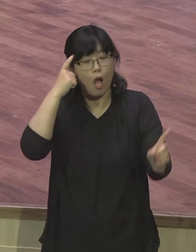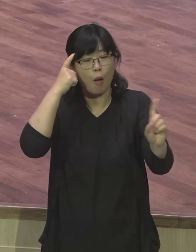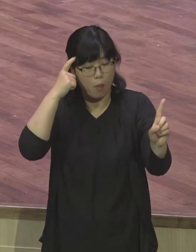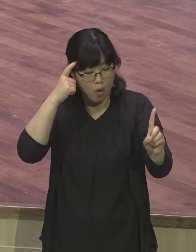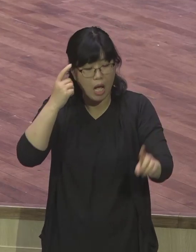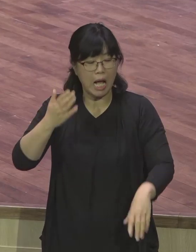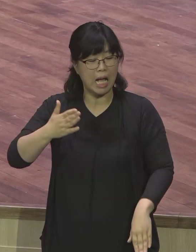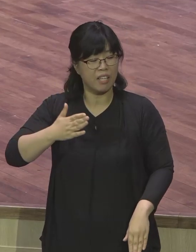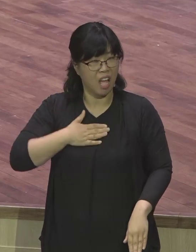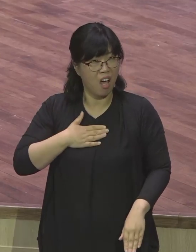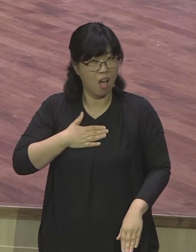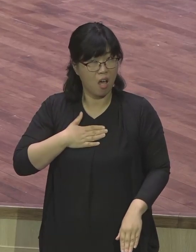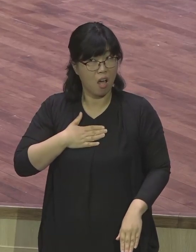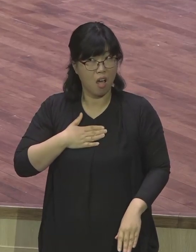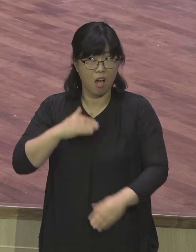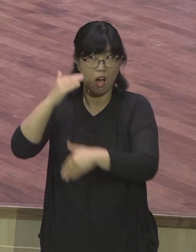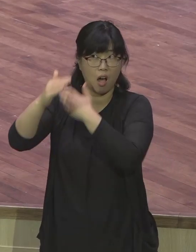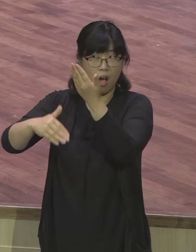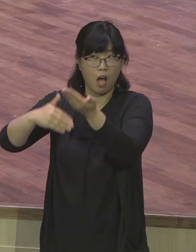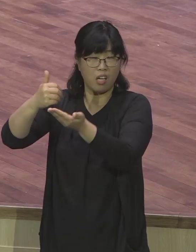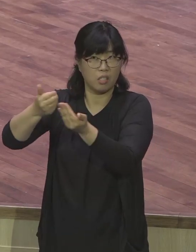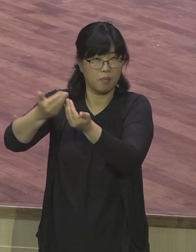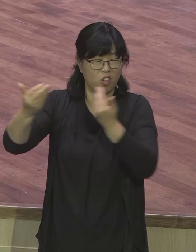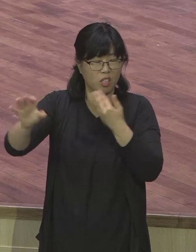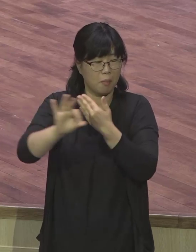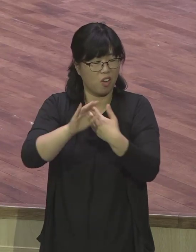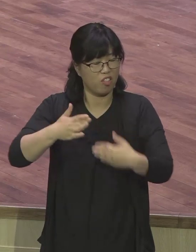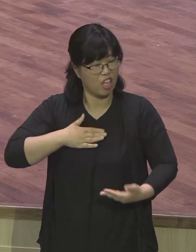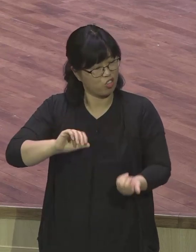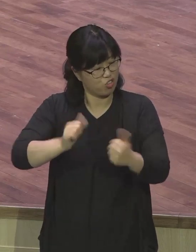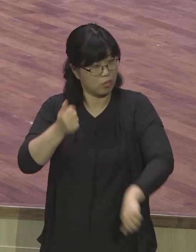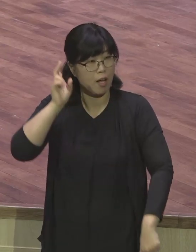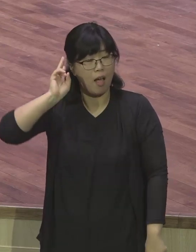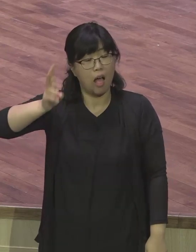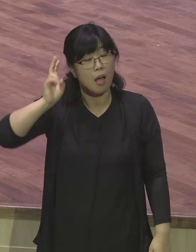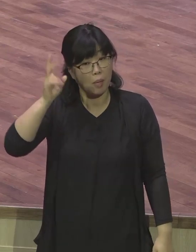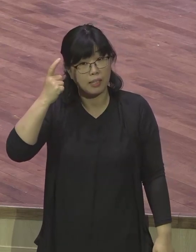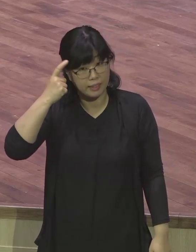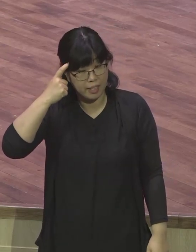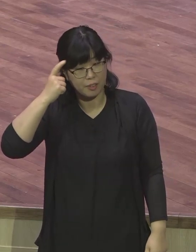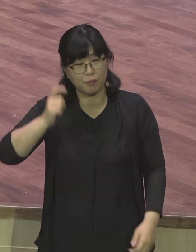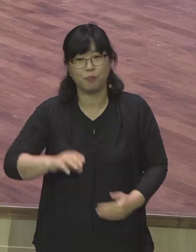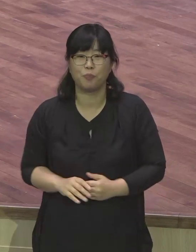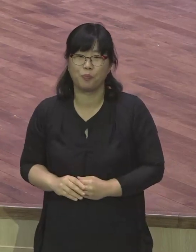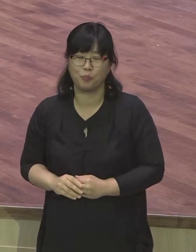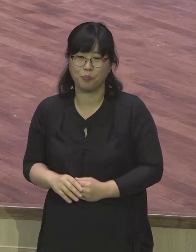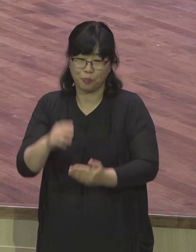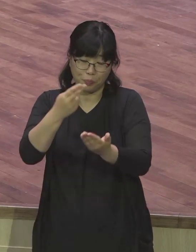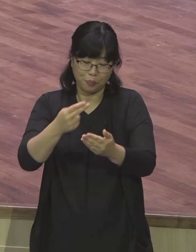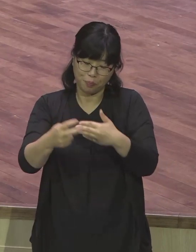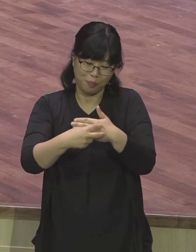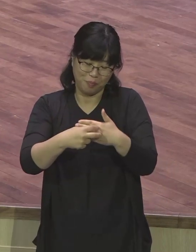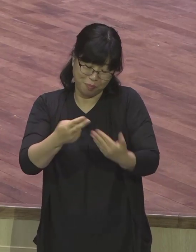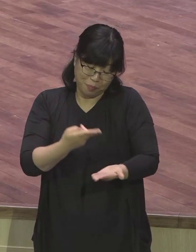라는 생각이 들게 되었습니다 그리고 병실에 올라가서 보니까 하나님께서 참 신기하게